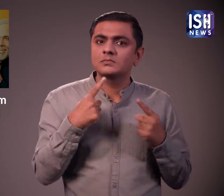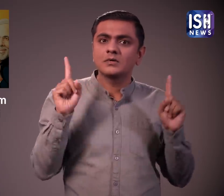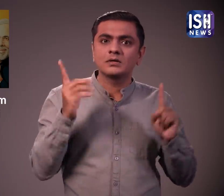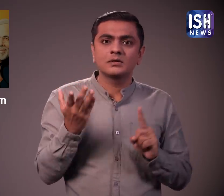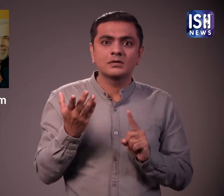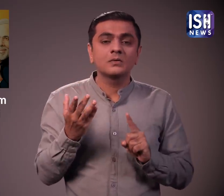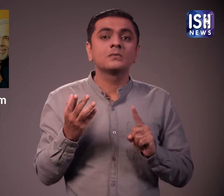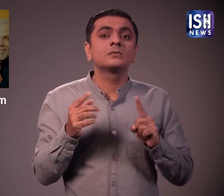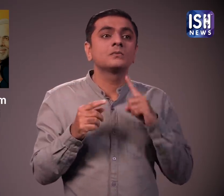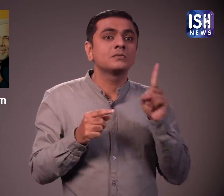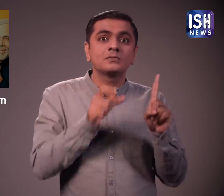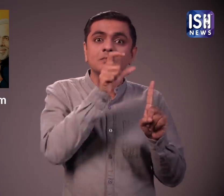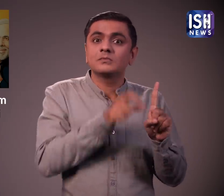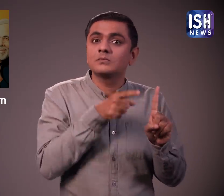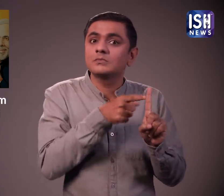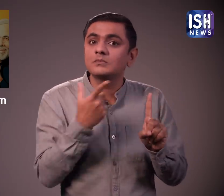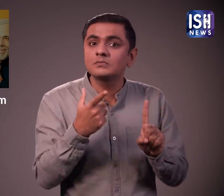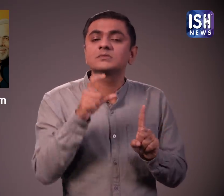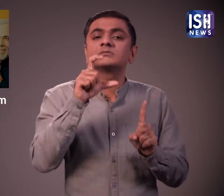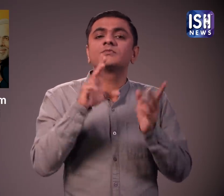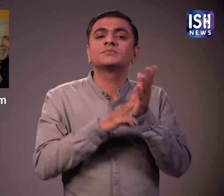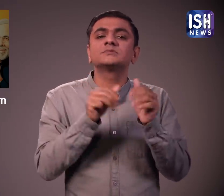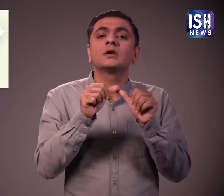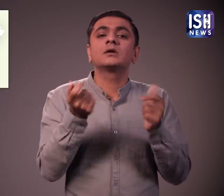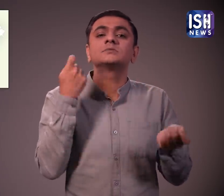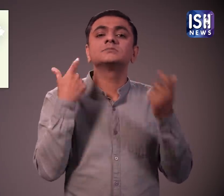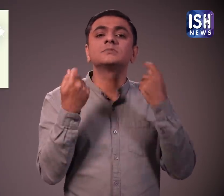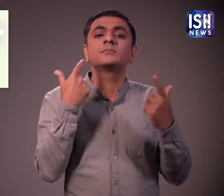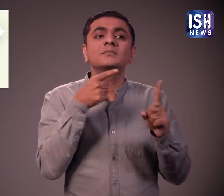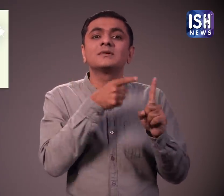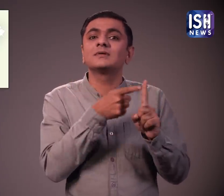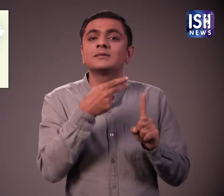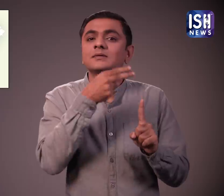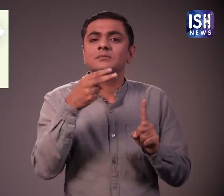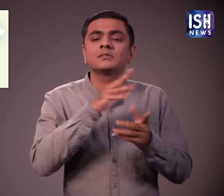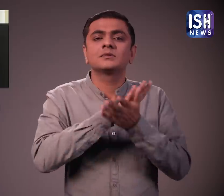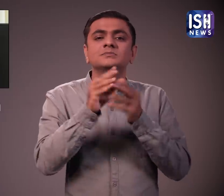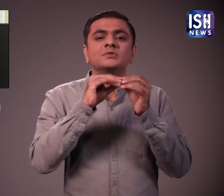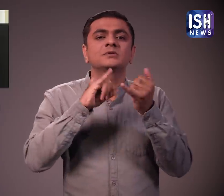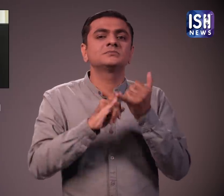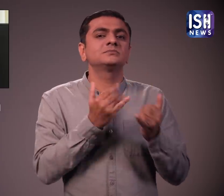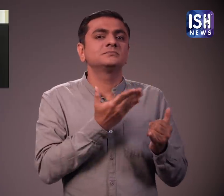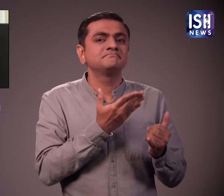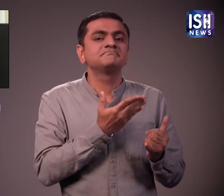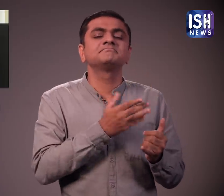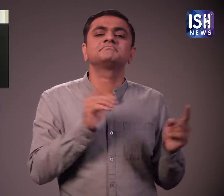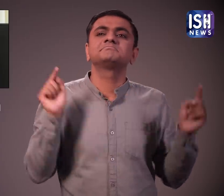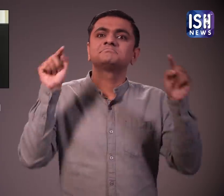मिला। उसने असम के मुख्यमंत्री हिमंद विश्वा सर्मा के साथ प्रधानमंत्री मोधी से मुलाकात